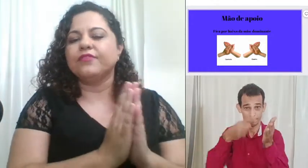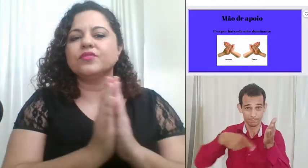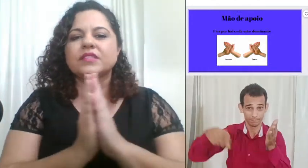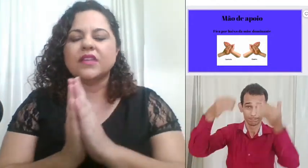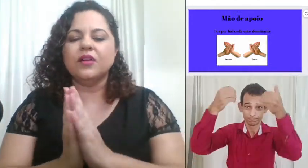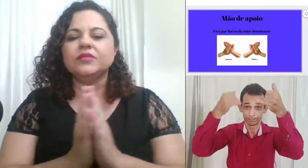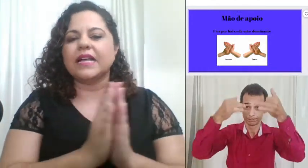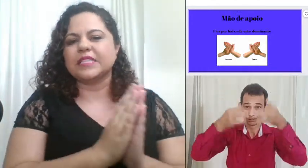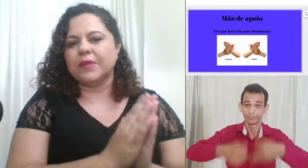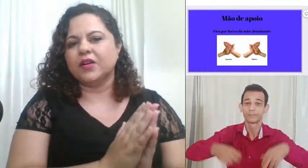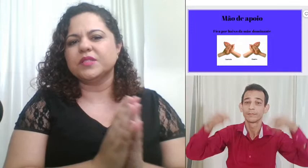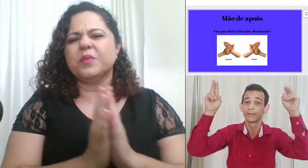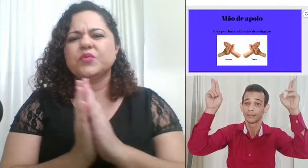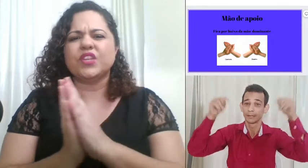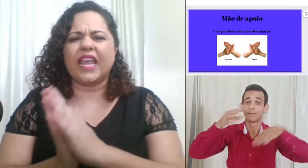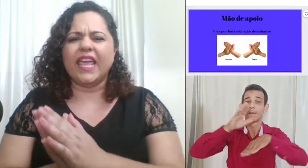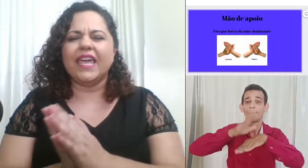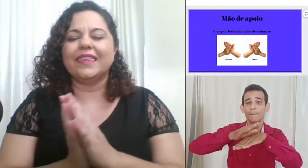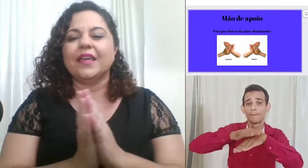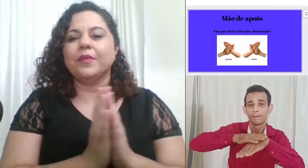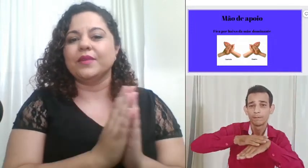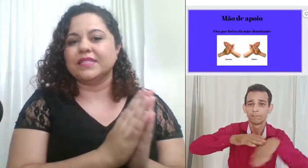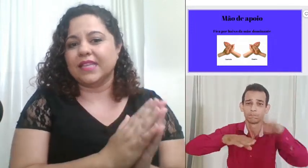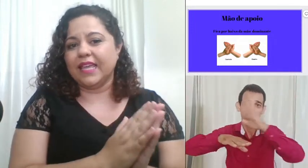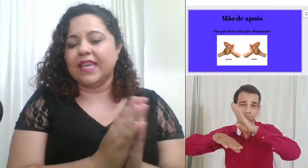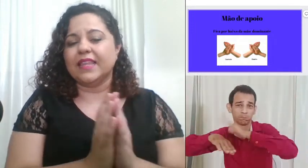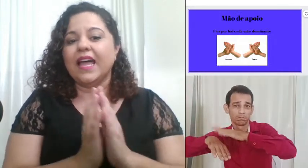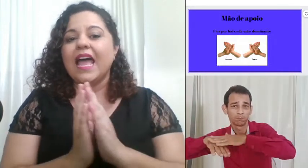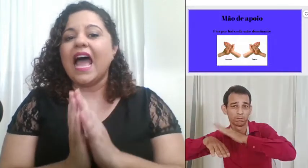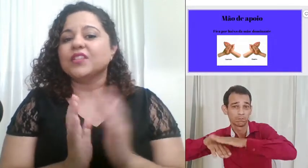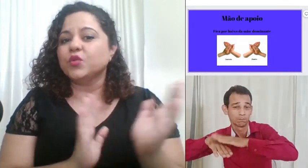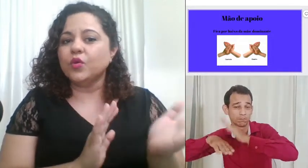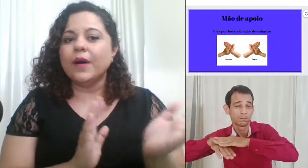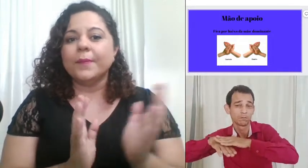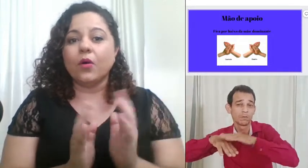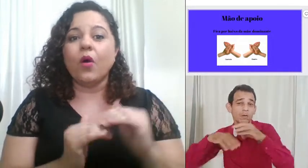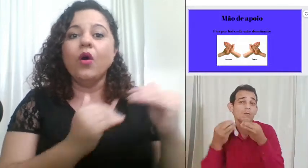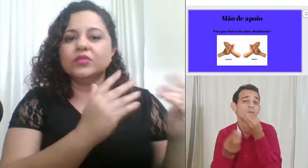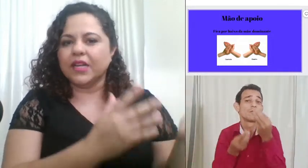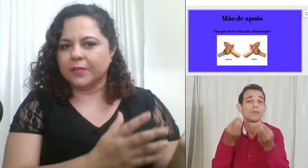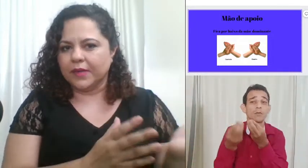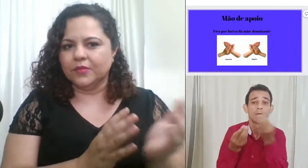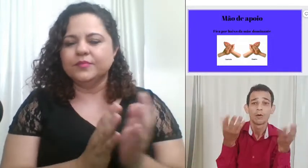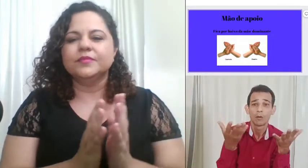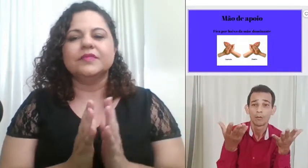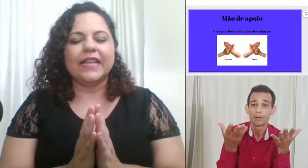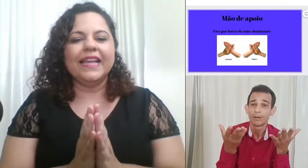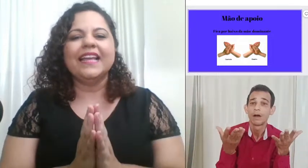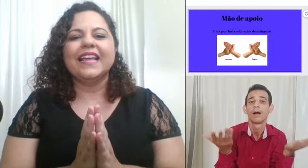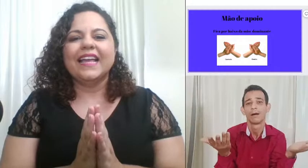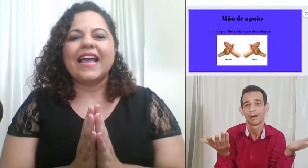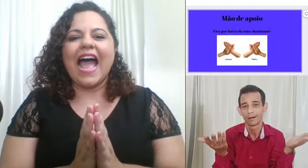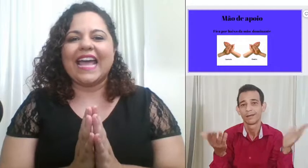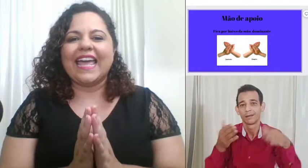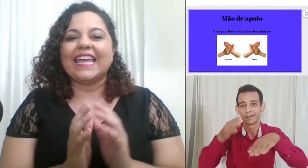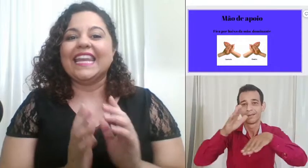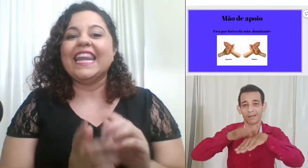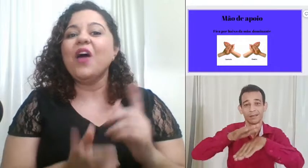função das mãos mão direita mão esquerda a sua outra mão né aquela que não